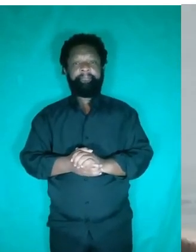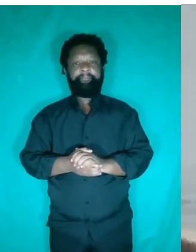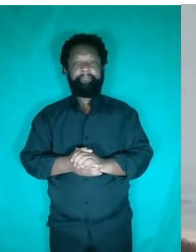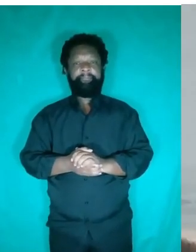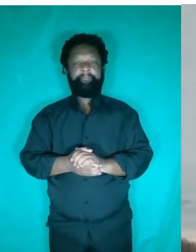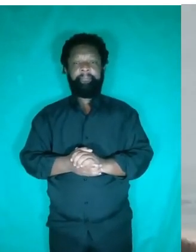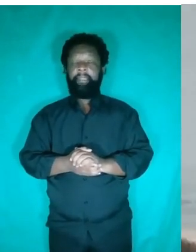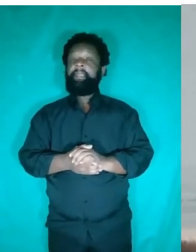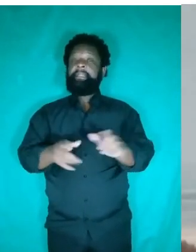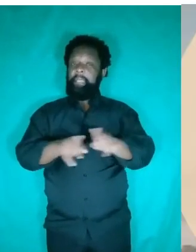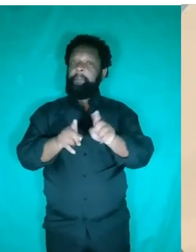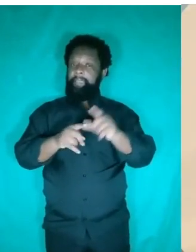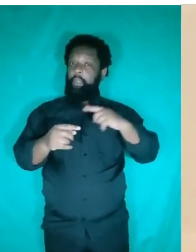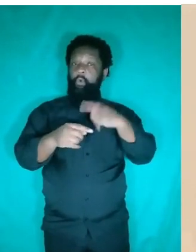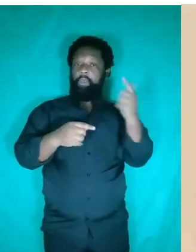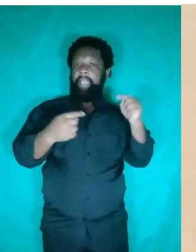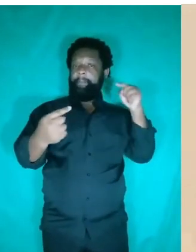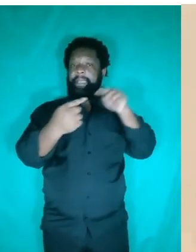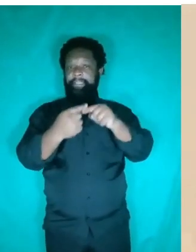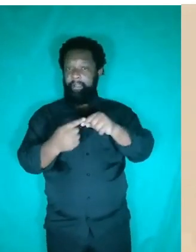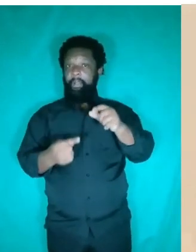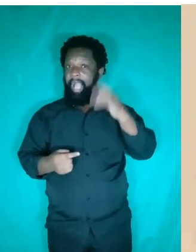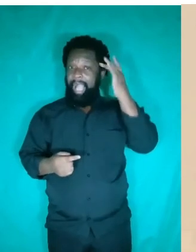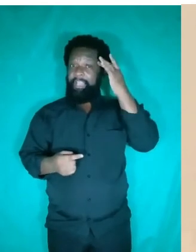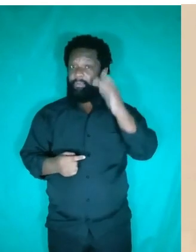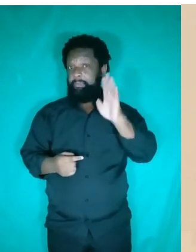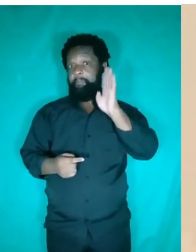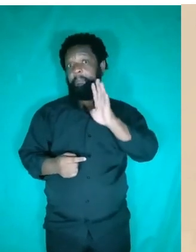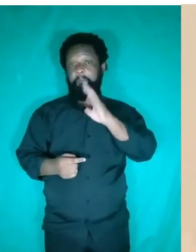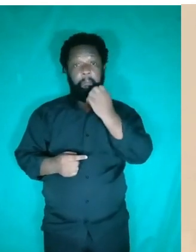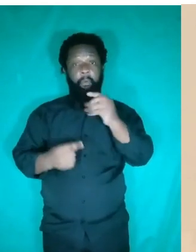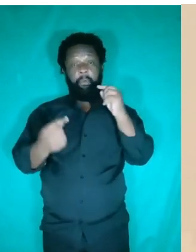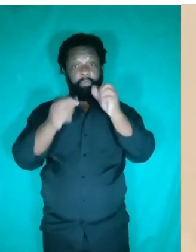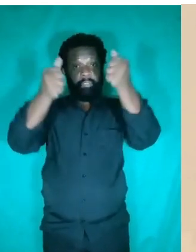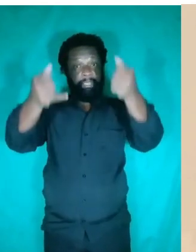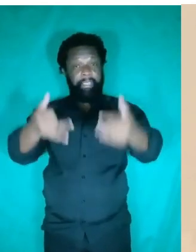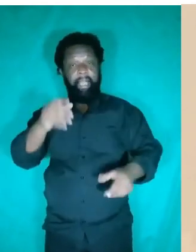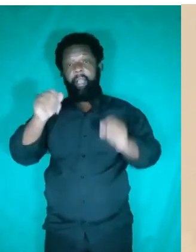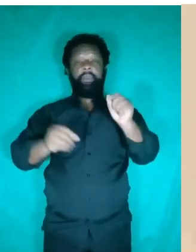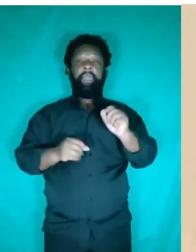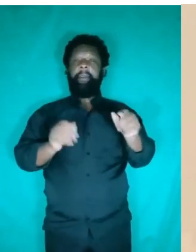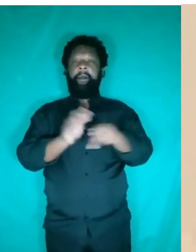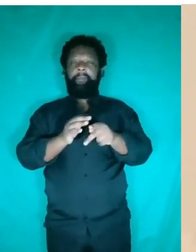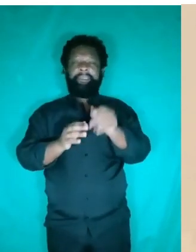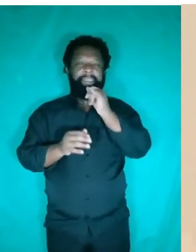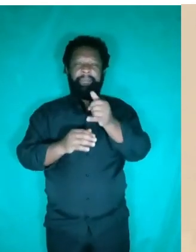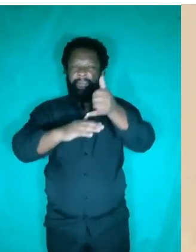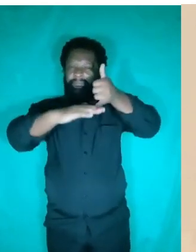Tem uma aplicação interessante que eu achei válido abordar com vocês. É sobre o submarino. O